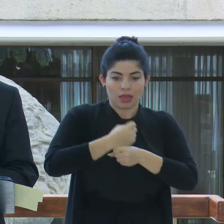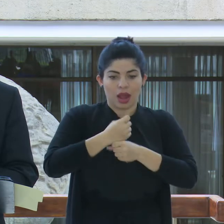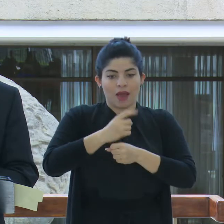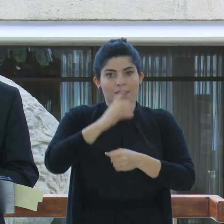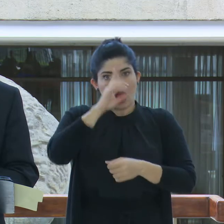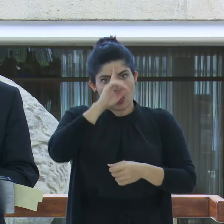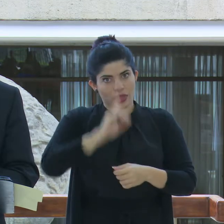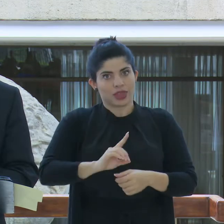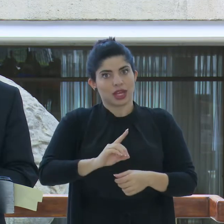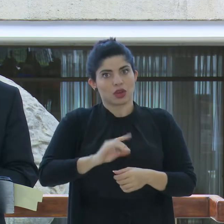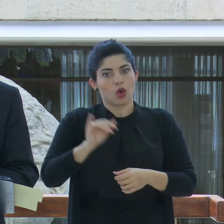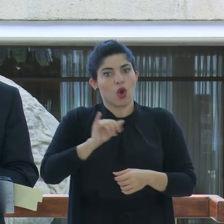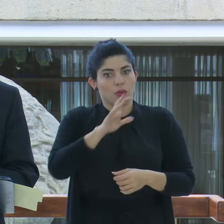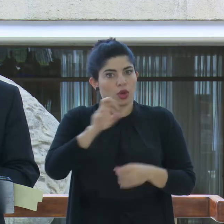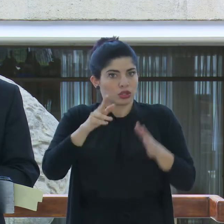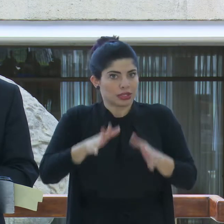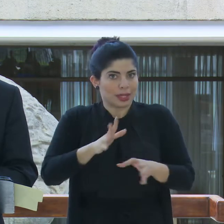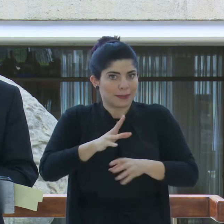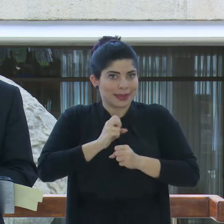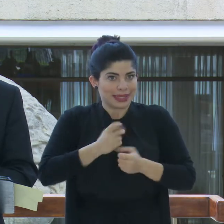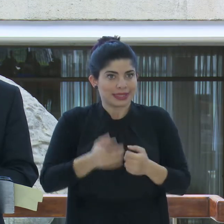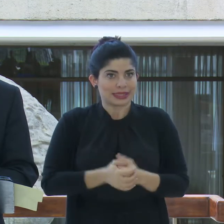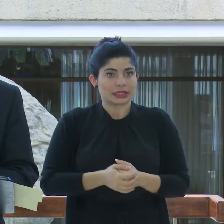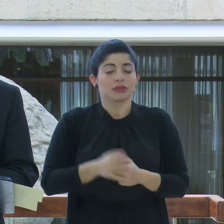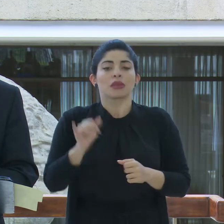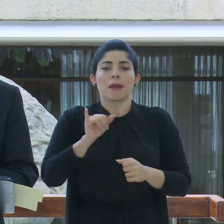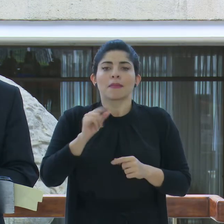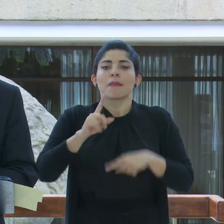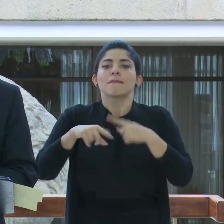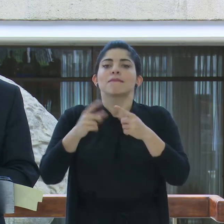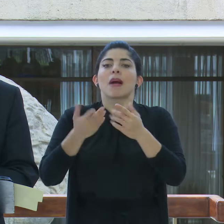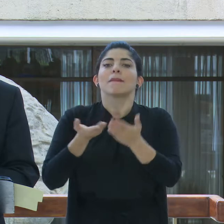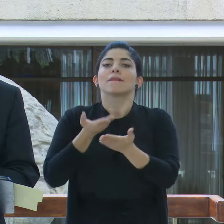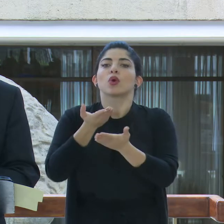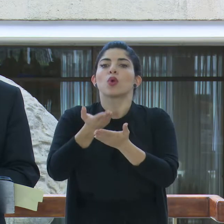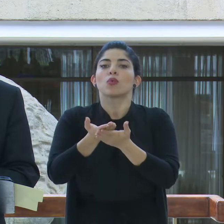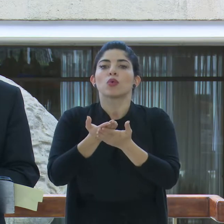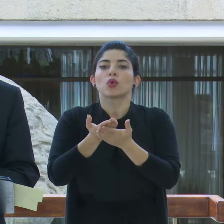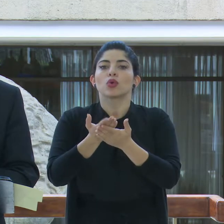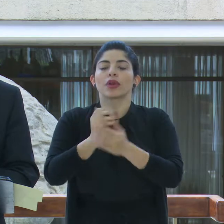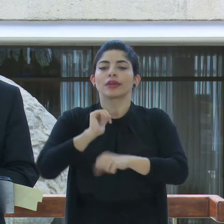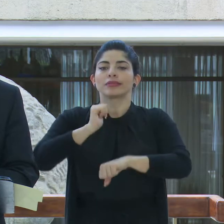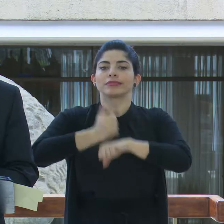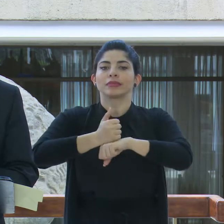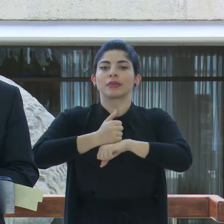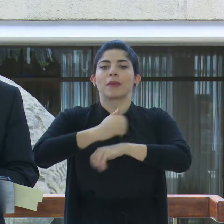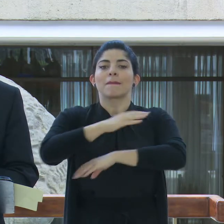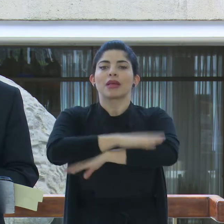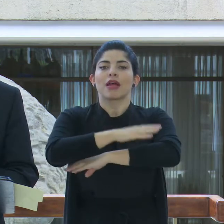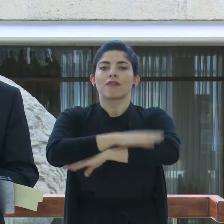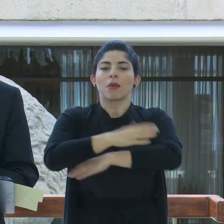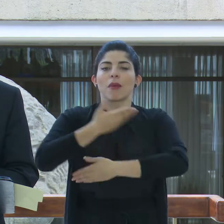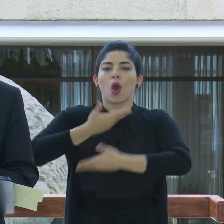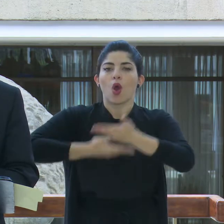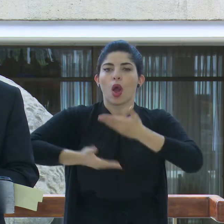como se merecen los costarricenses. Propondremos construir una plataforma colaborativa entre el gobierno, los